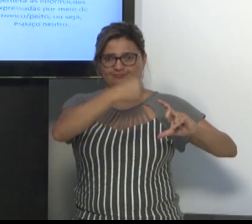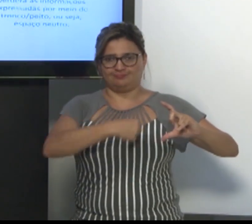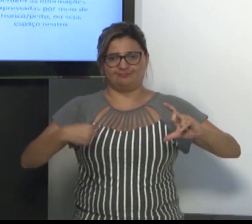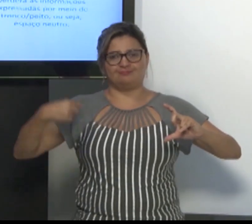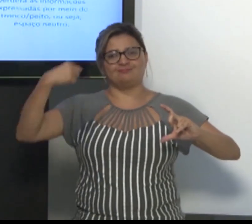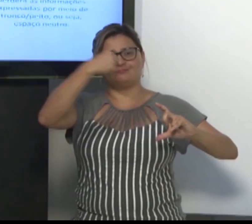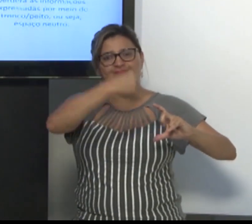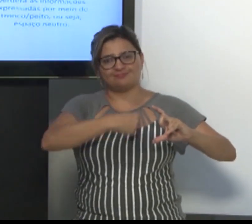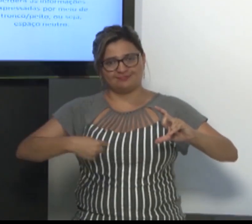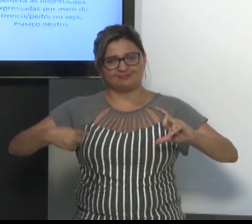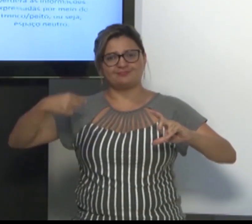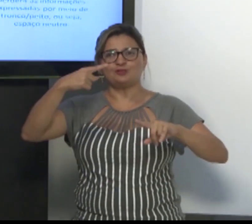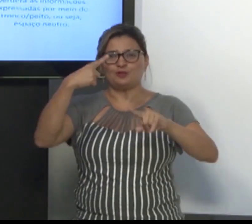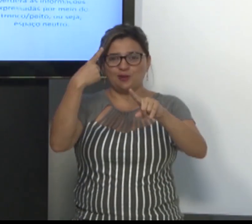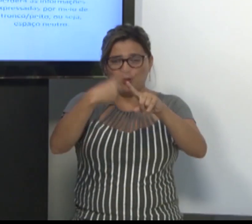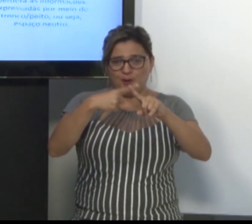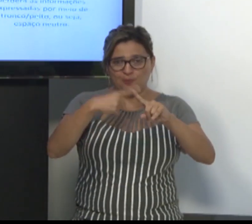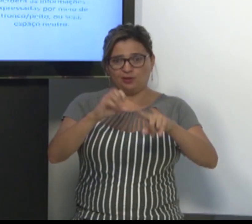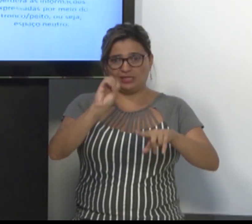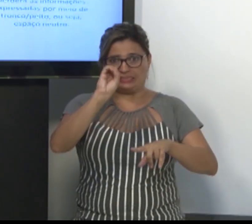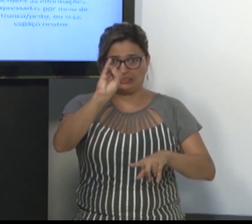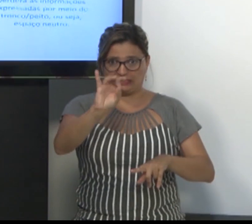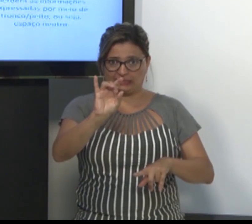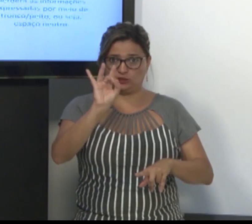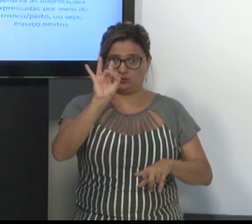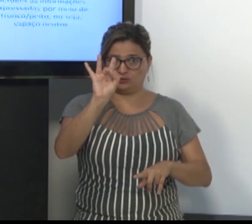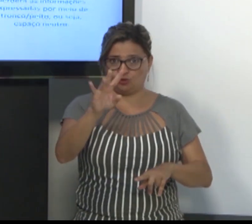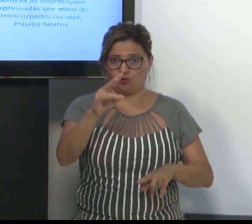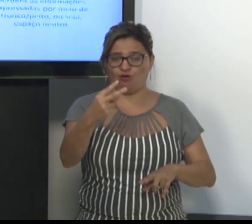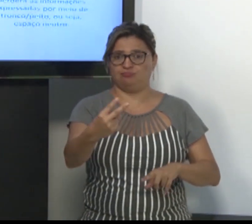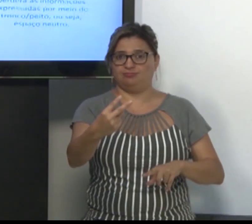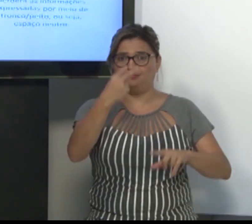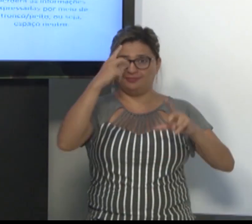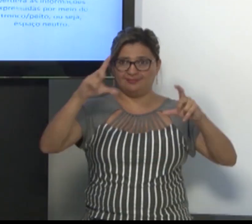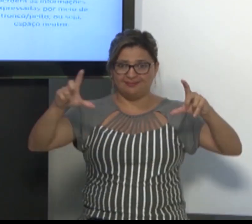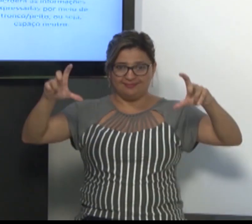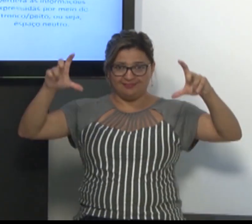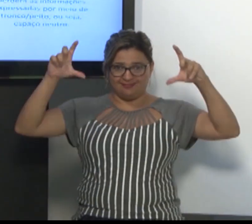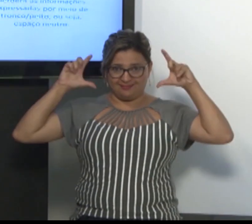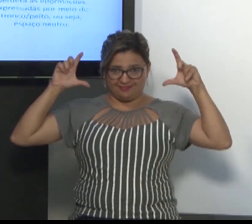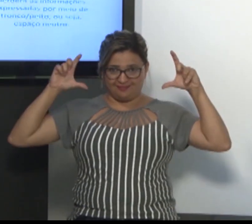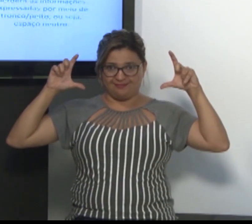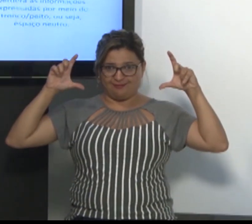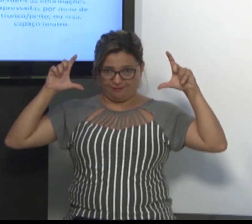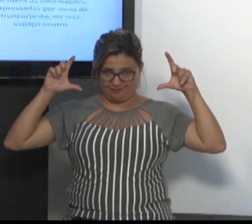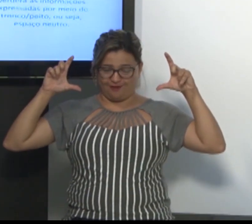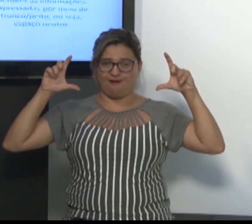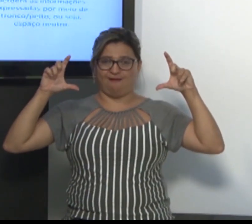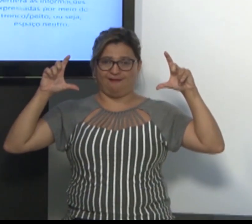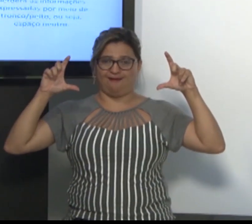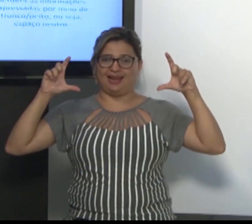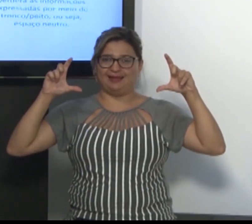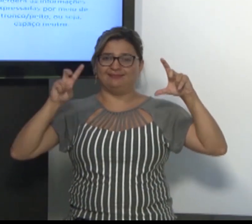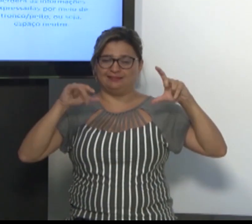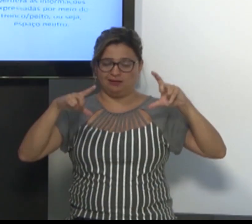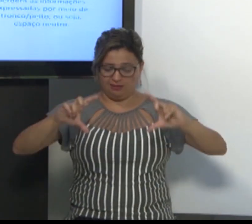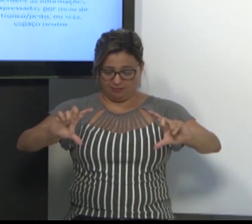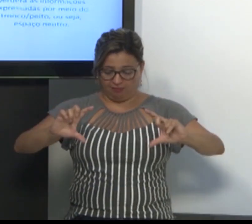receptor da mensagem. O ouvinte, no momento de sinalizar, ele precisa compreender e